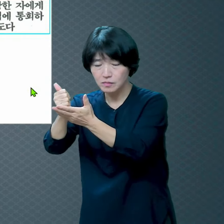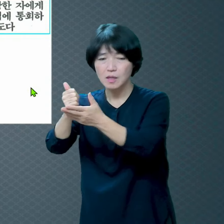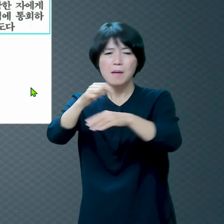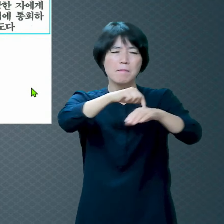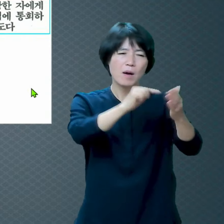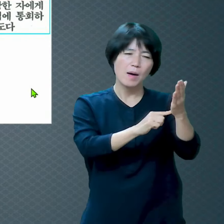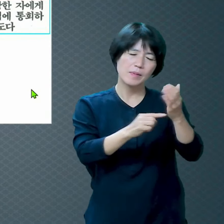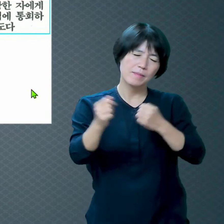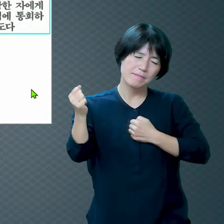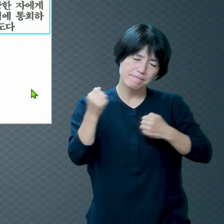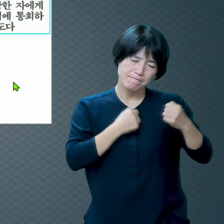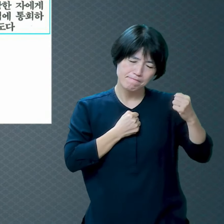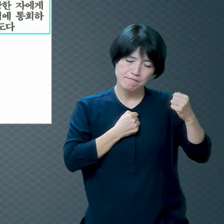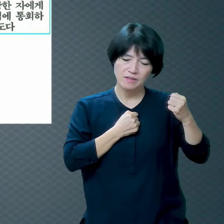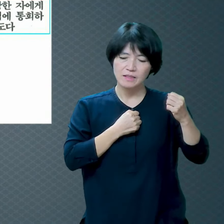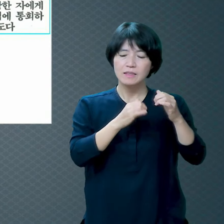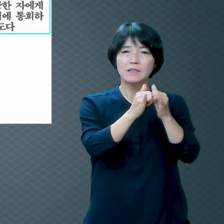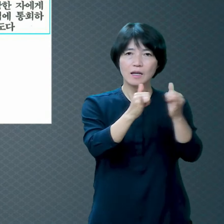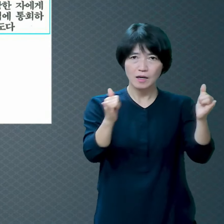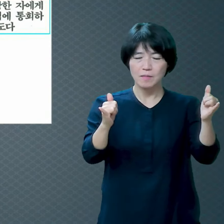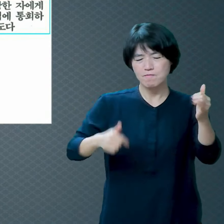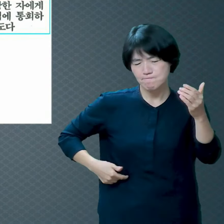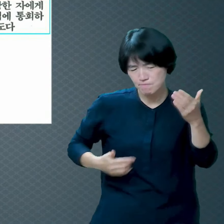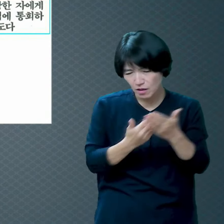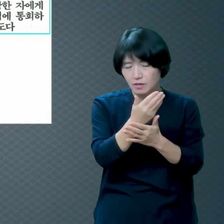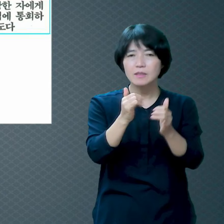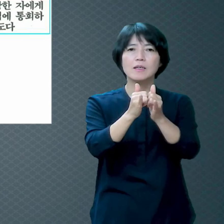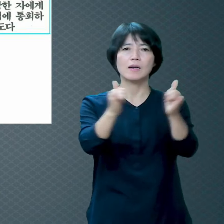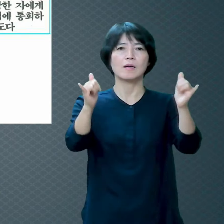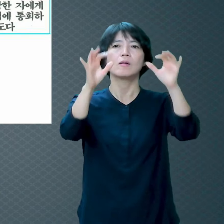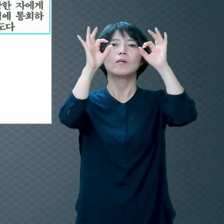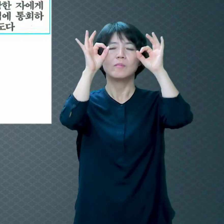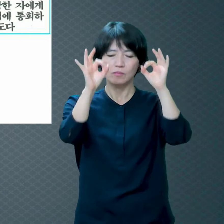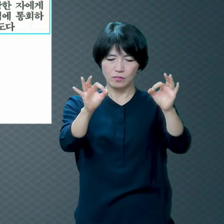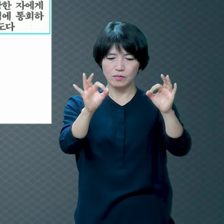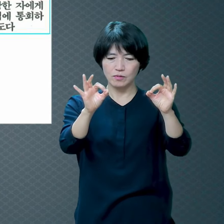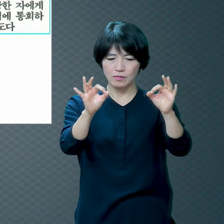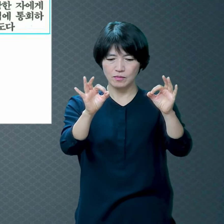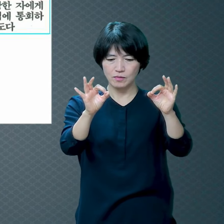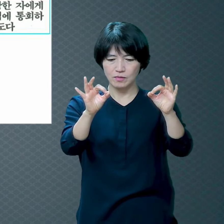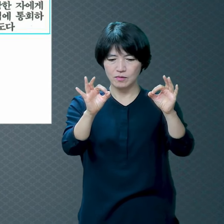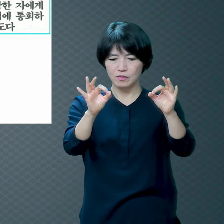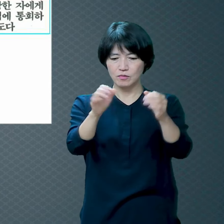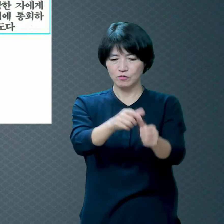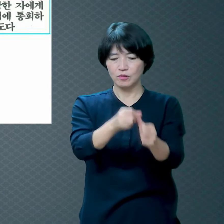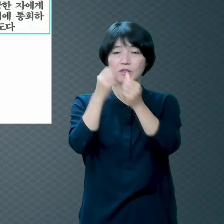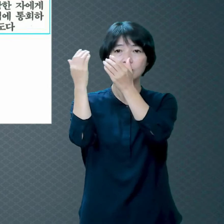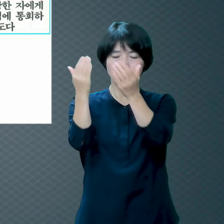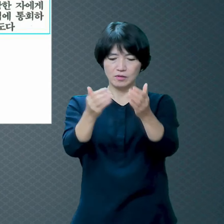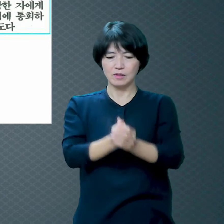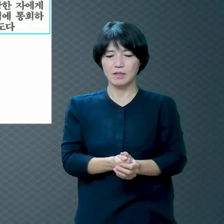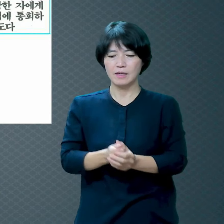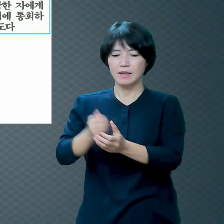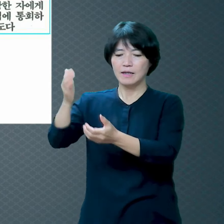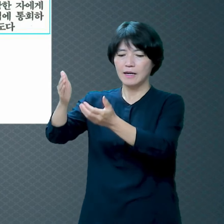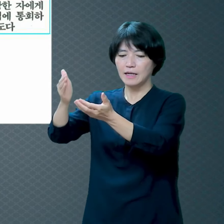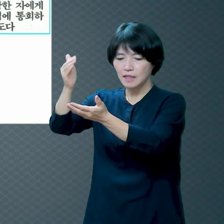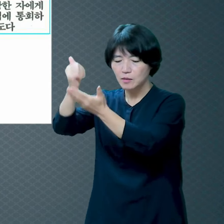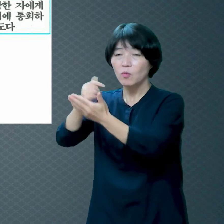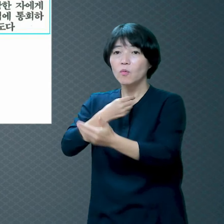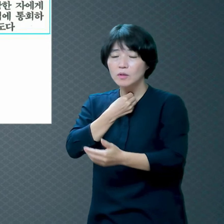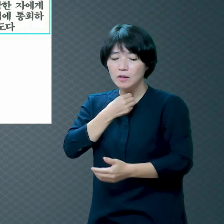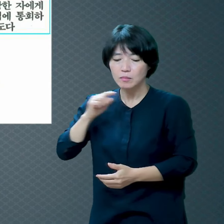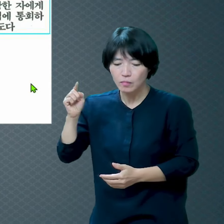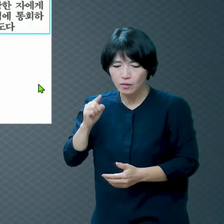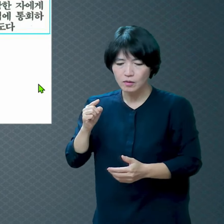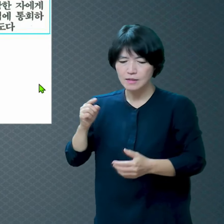구원하시는 도다 하나님의 구하시는 제사는 상한 심령이라 하나님이여 상하고 통해하는 마음을 주께서